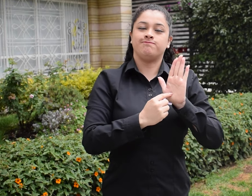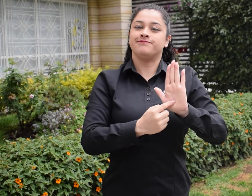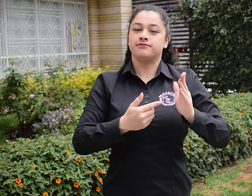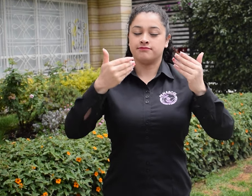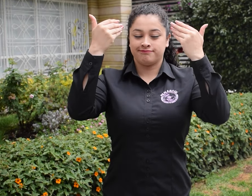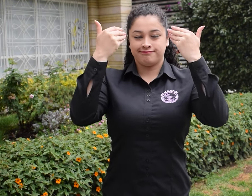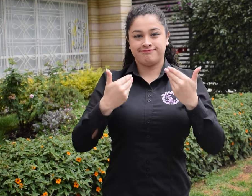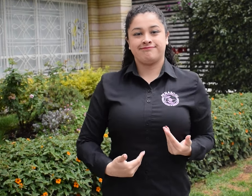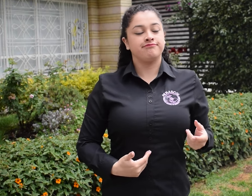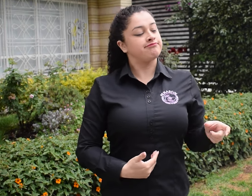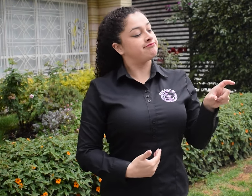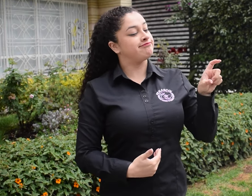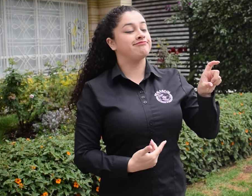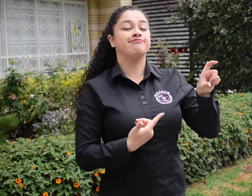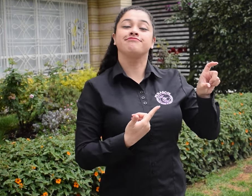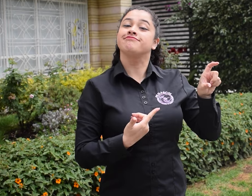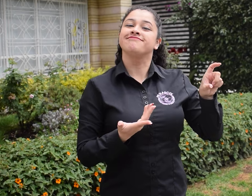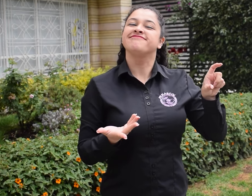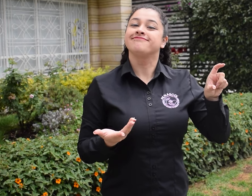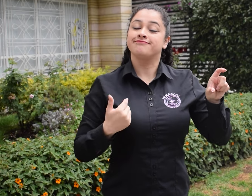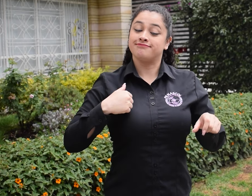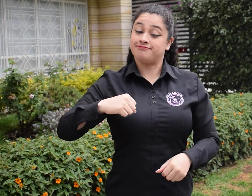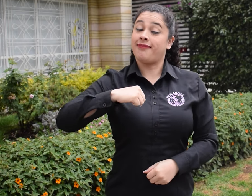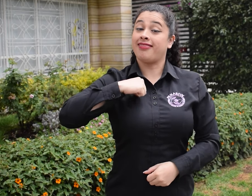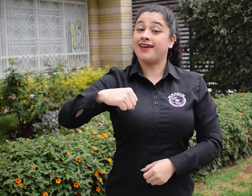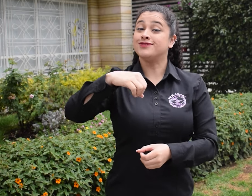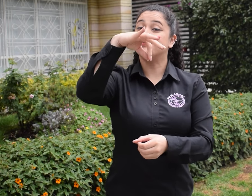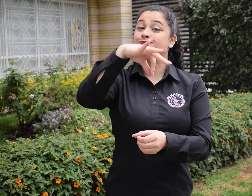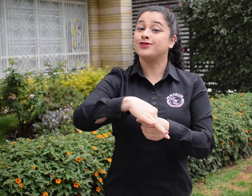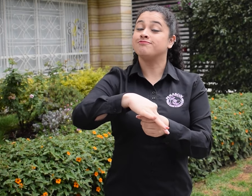es que es el símbolo de haber ejercido tu derecho al voto.